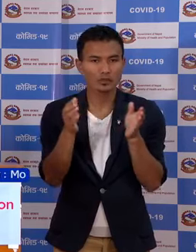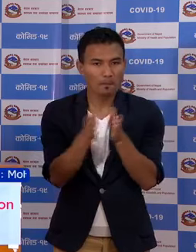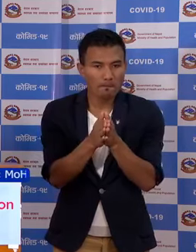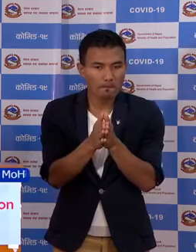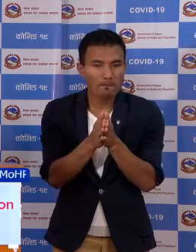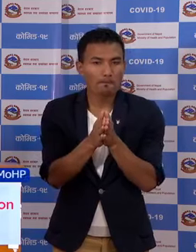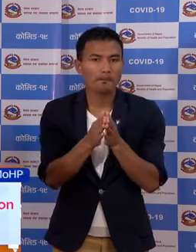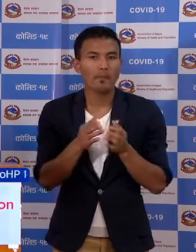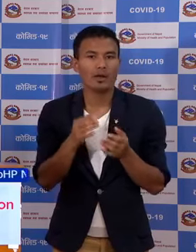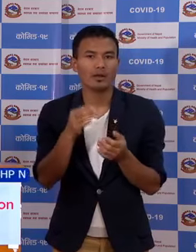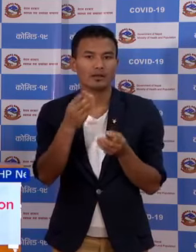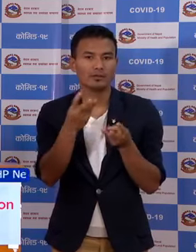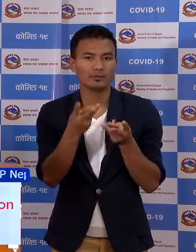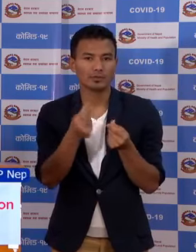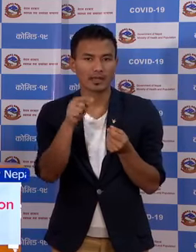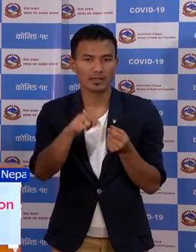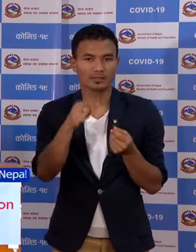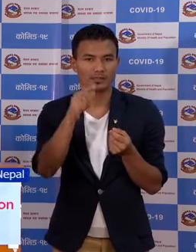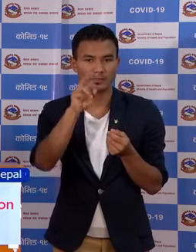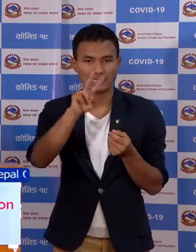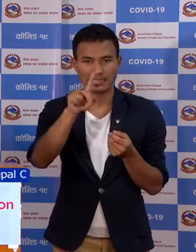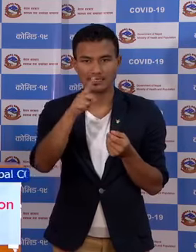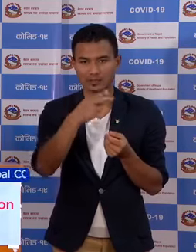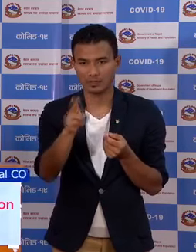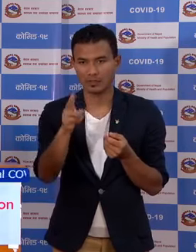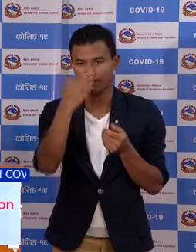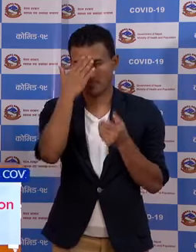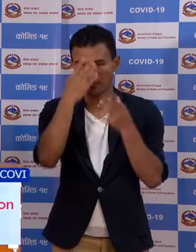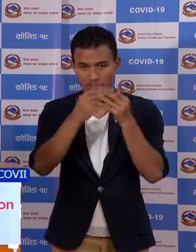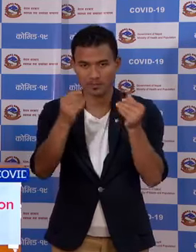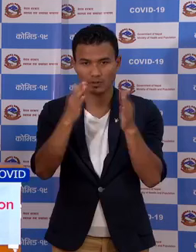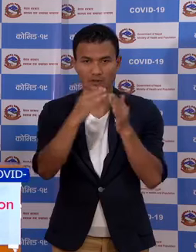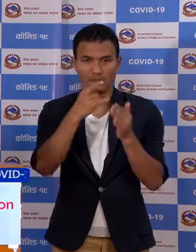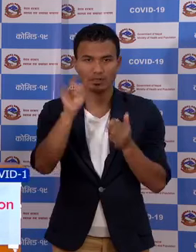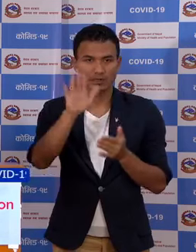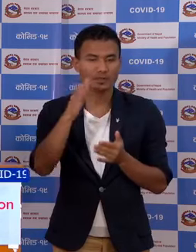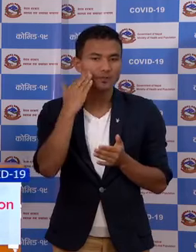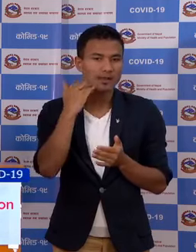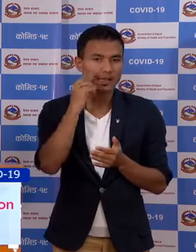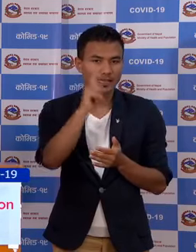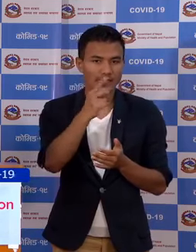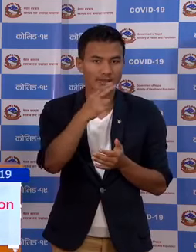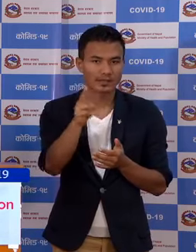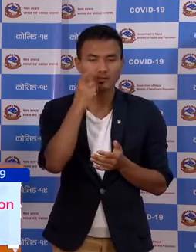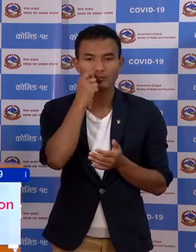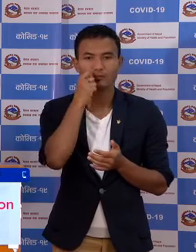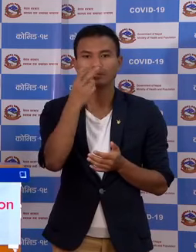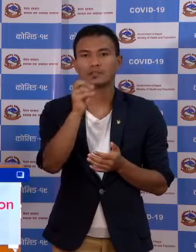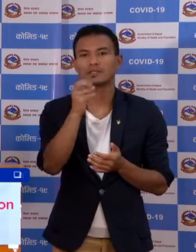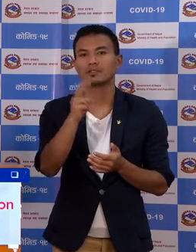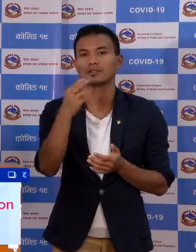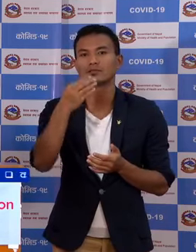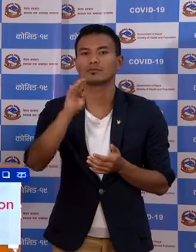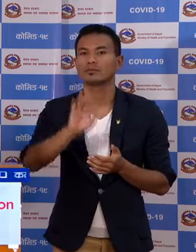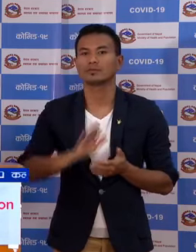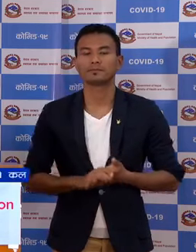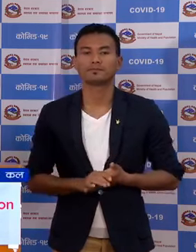आजा जम्मा 21 जना तेस मद्दे महिला 1 जना रपूरुष 20 जना उन्नों छा